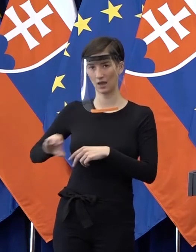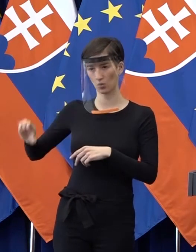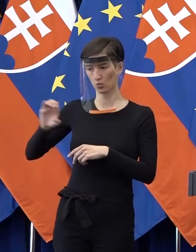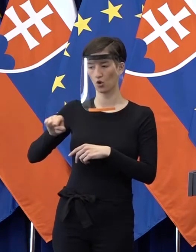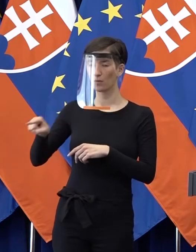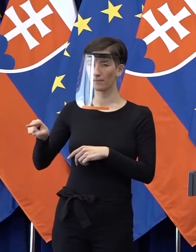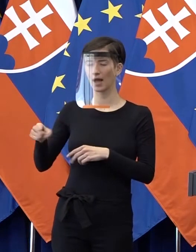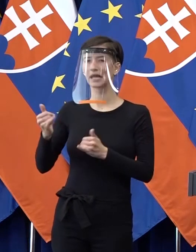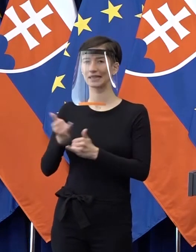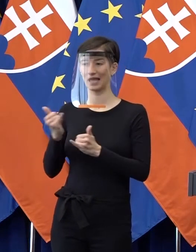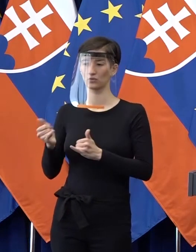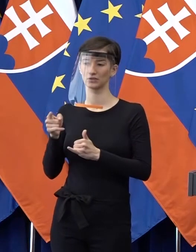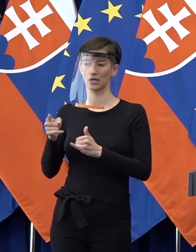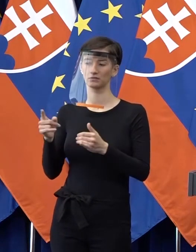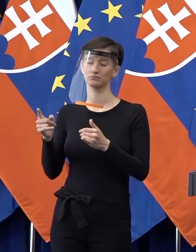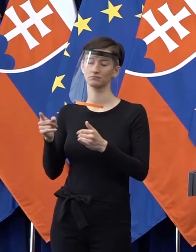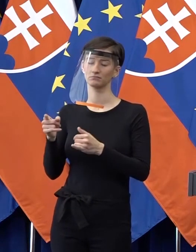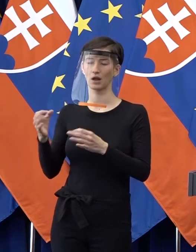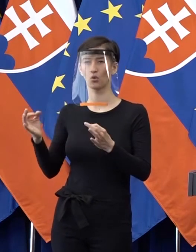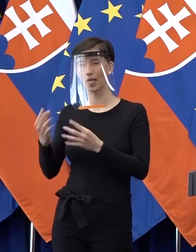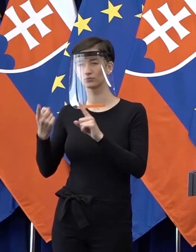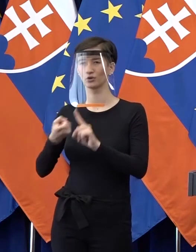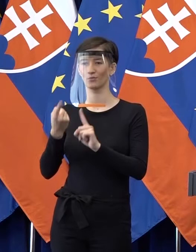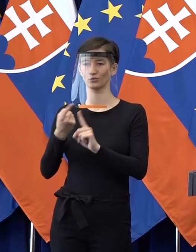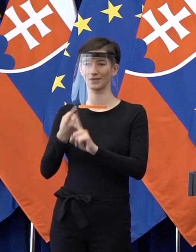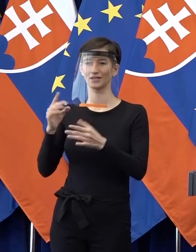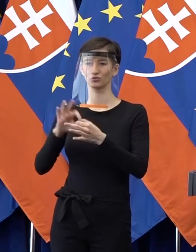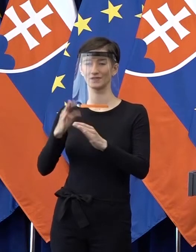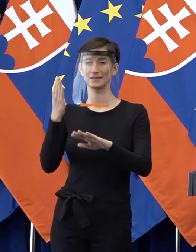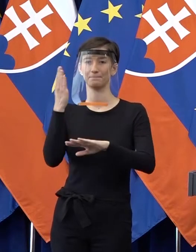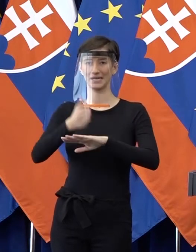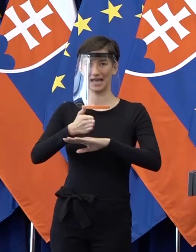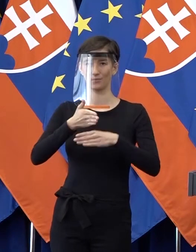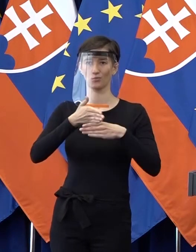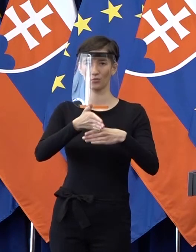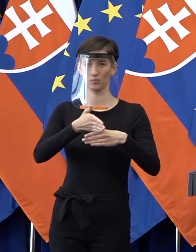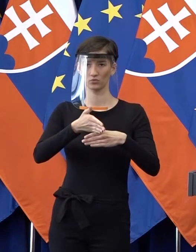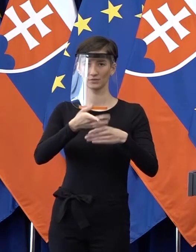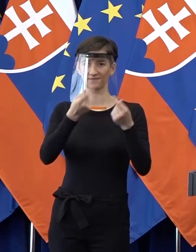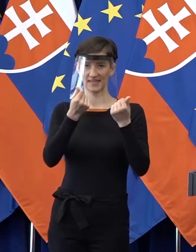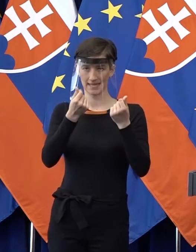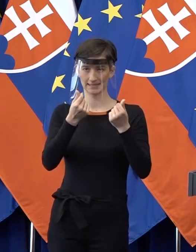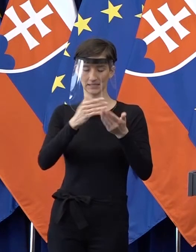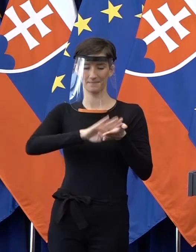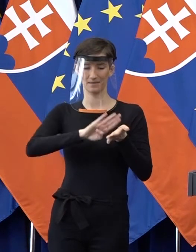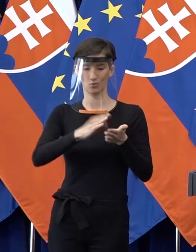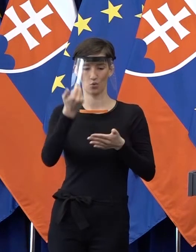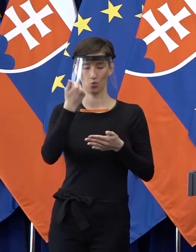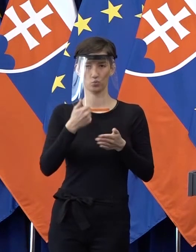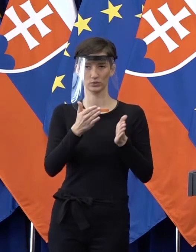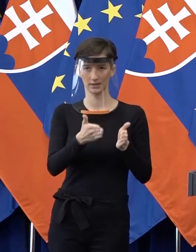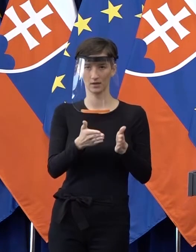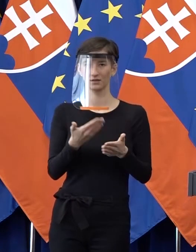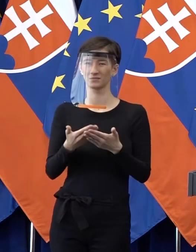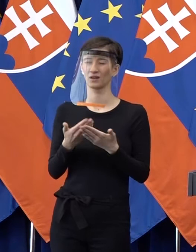pohľadu tej cashovej pomoci voči firmám, je lepšie na tom ako Slovensko. Takže niektoré tie kritiky z